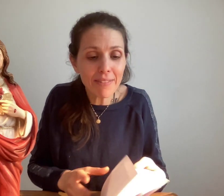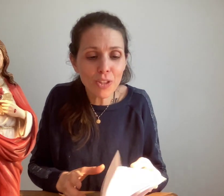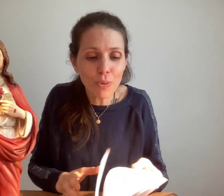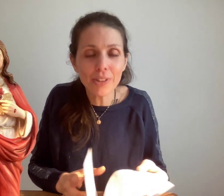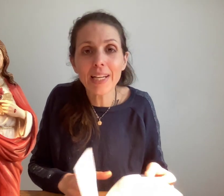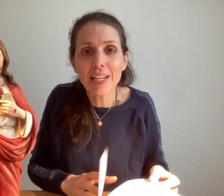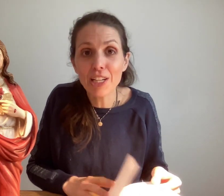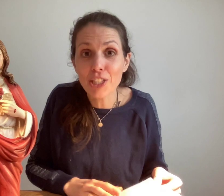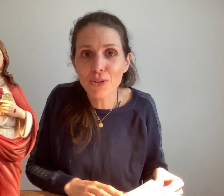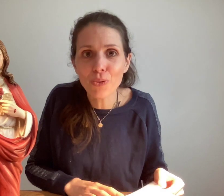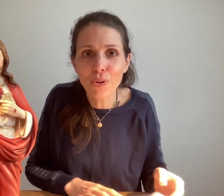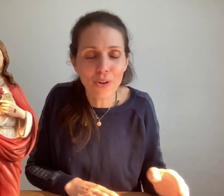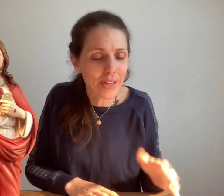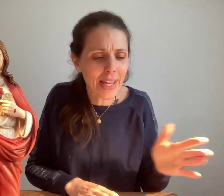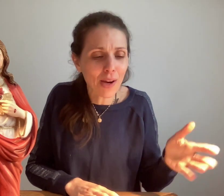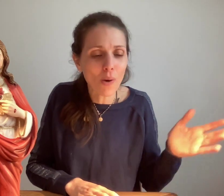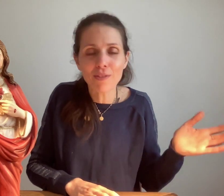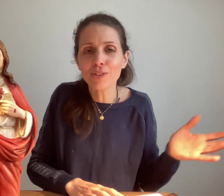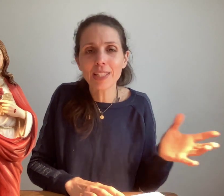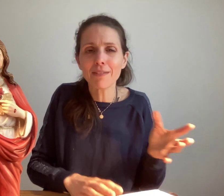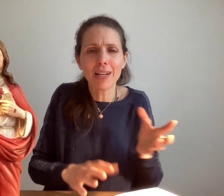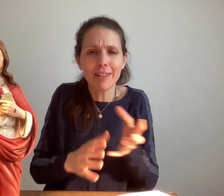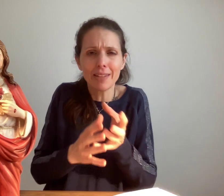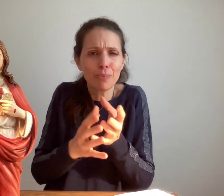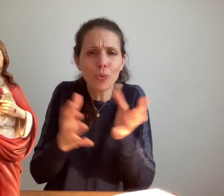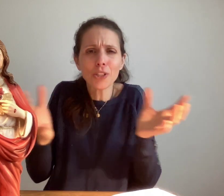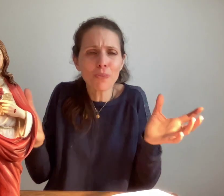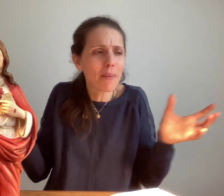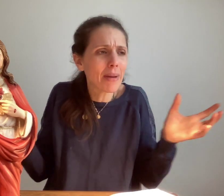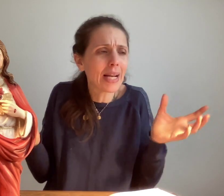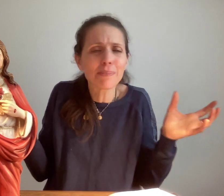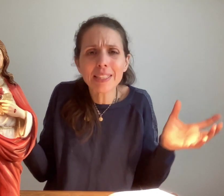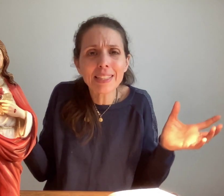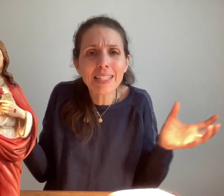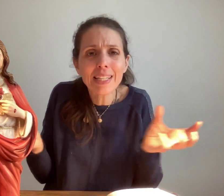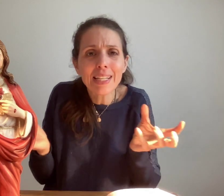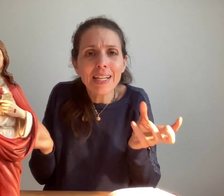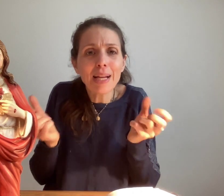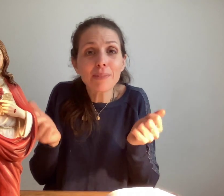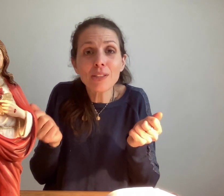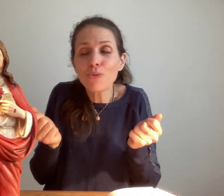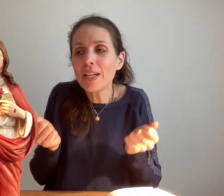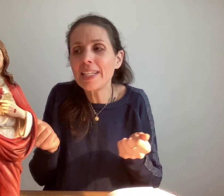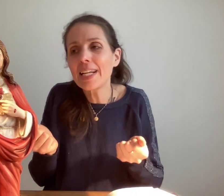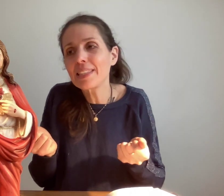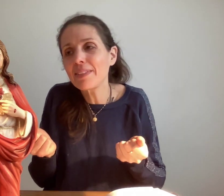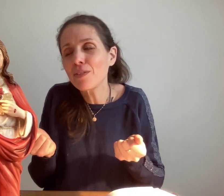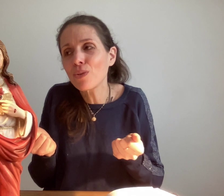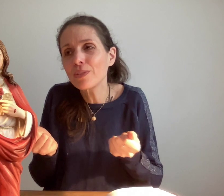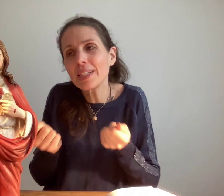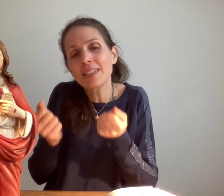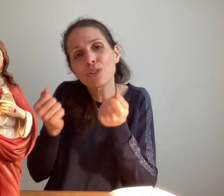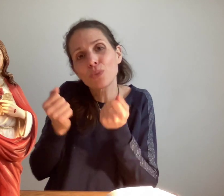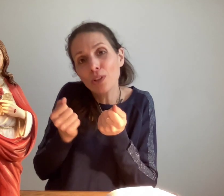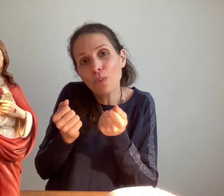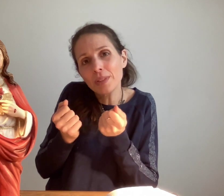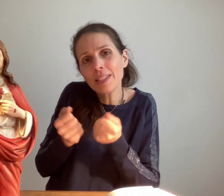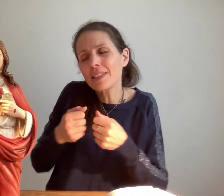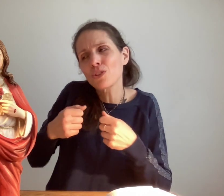demandé à Jésus hier ou avant-hier « Pourquoi tu m'appelles la petite nouvelle lée de la divine volonté ? C'est que je suis trop petite, c'est que je